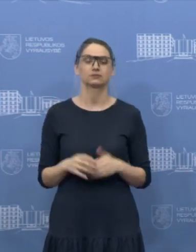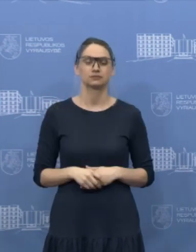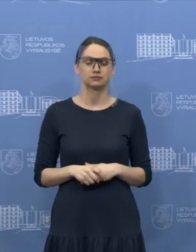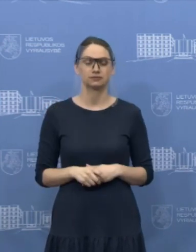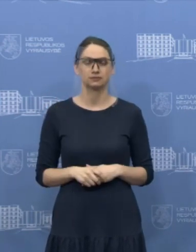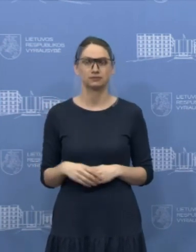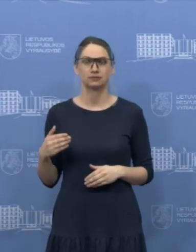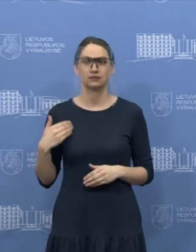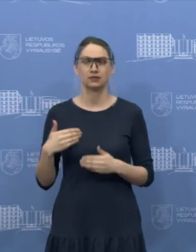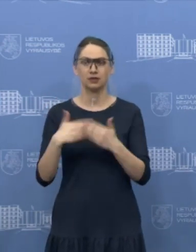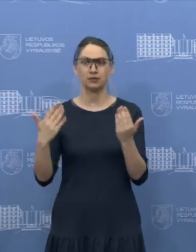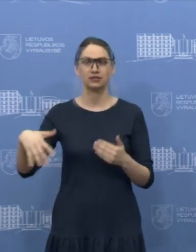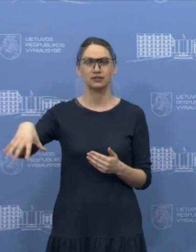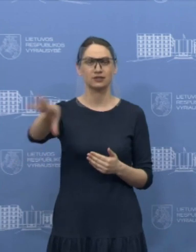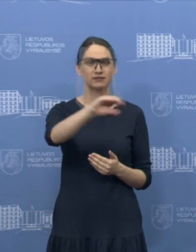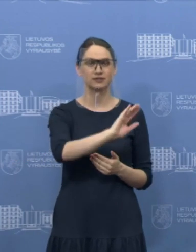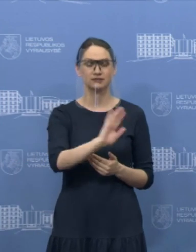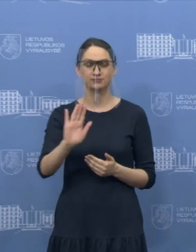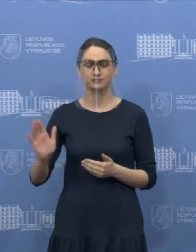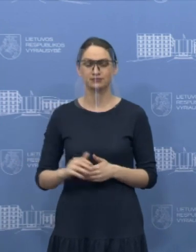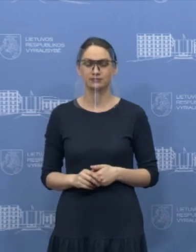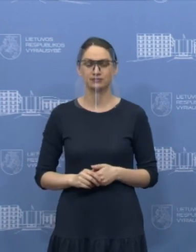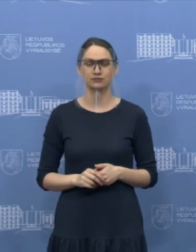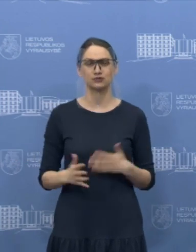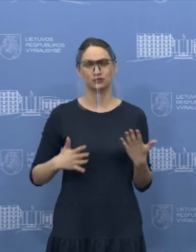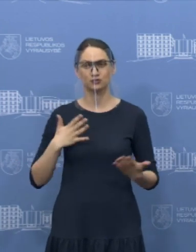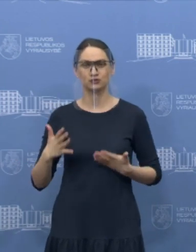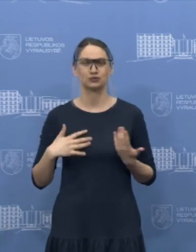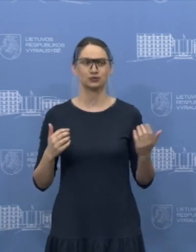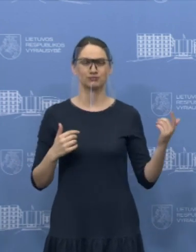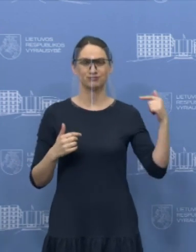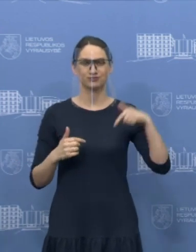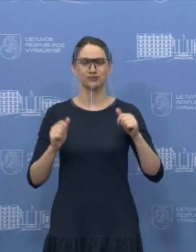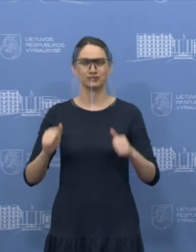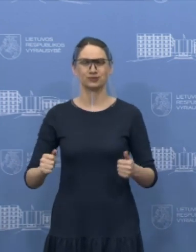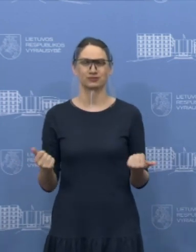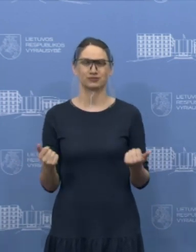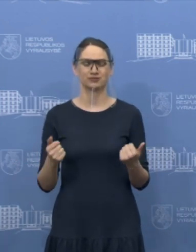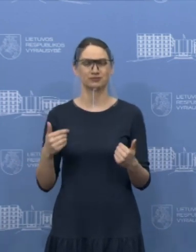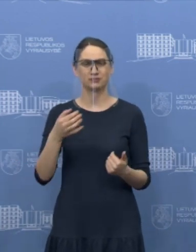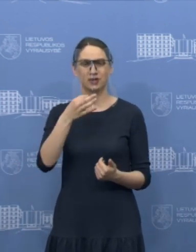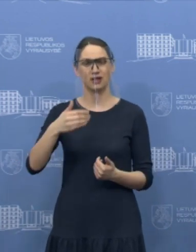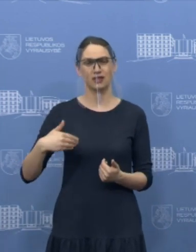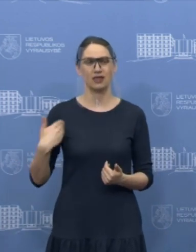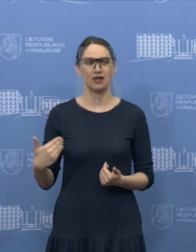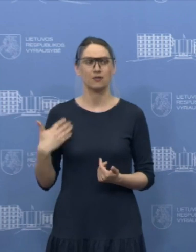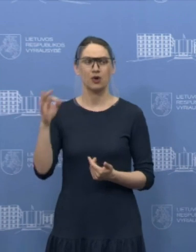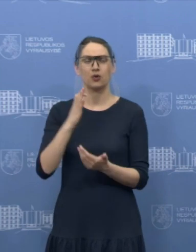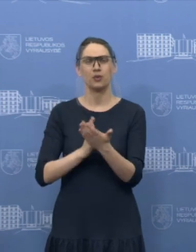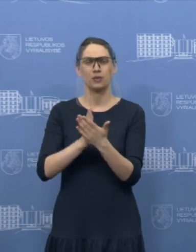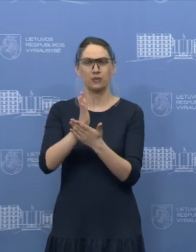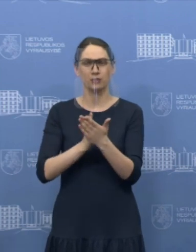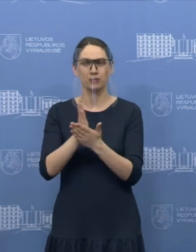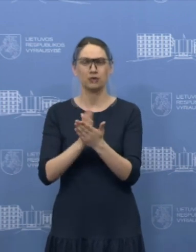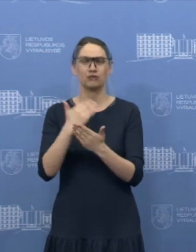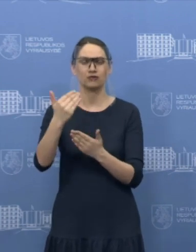Labadiena visiems. Gero su Jumi sveikintis ir dalintis tą informaciją, kurią mes turime ir praktinę be abejo patirtimį, kurią